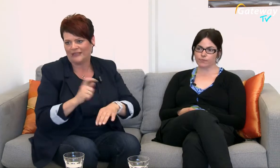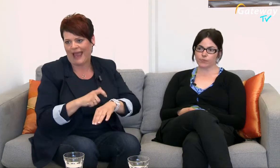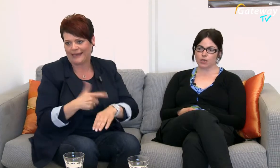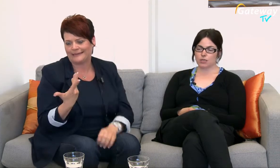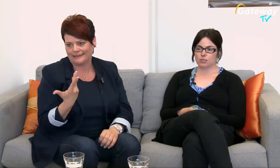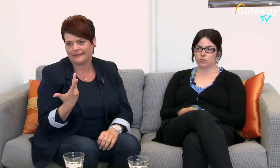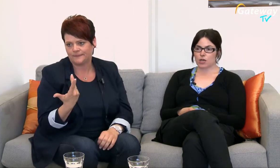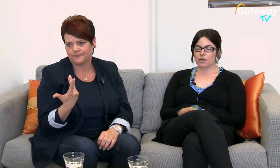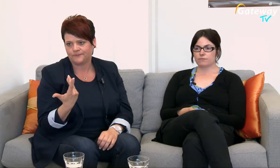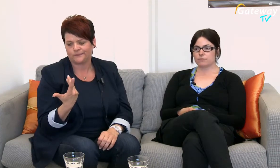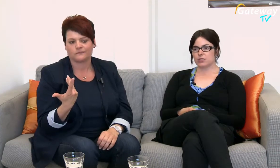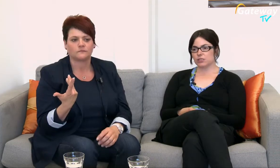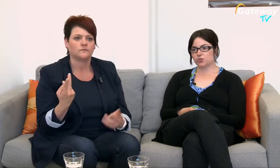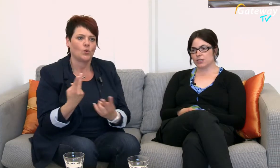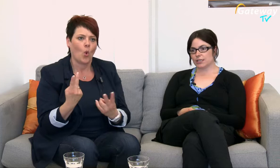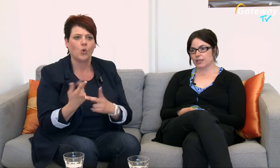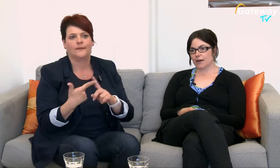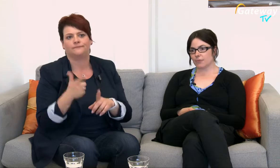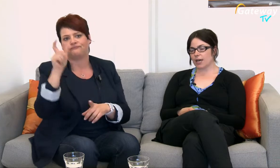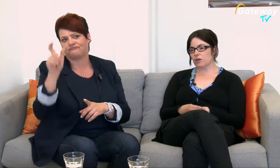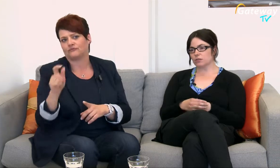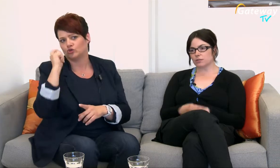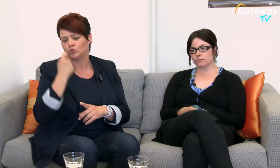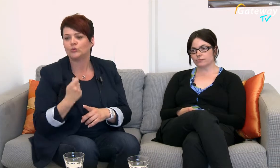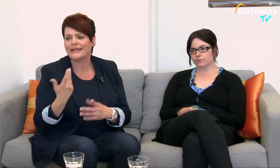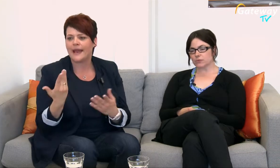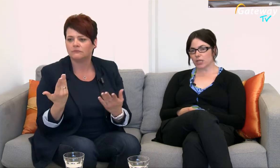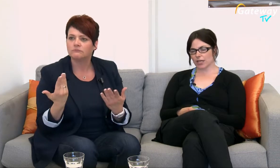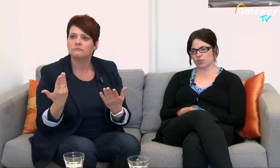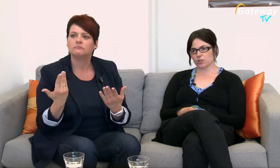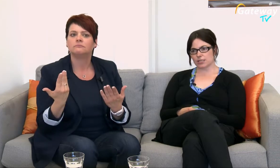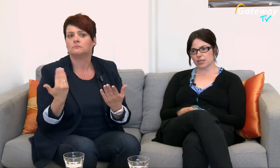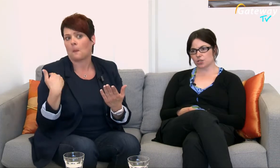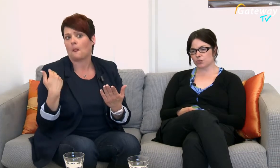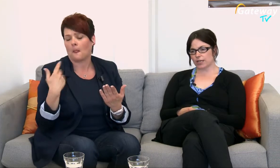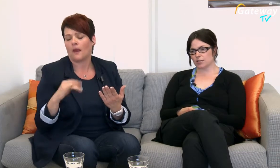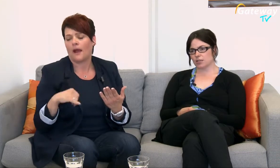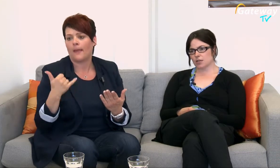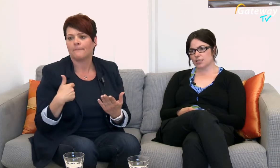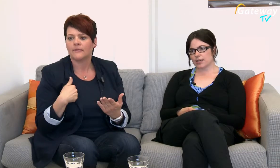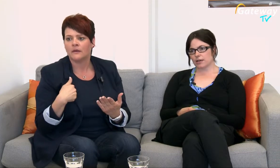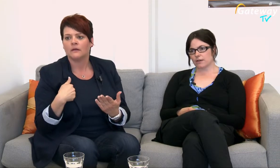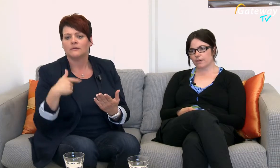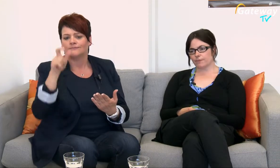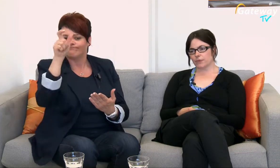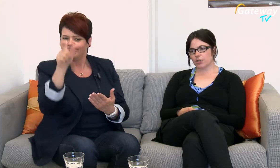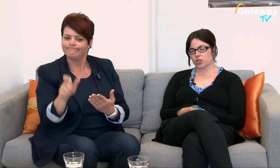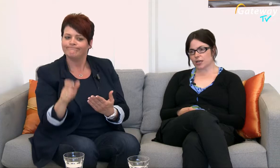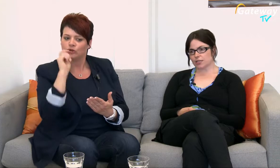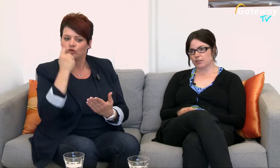Oder die Studierenden haben gerade auch, hatte ich kürzlich einen Studenten, der starker